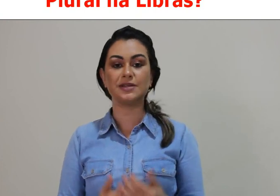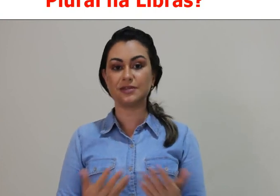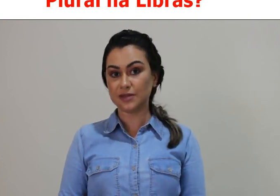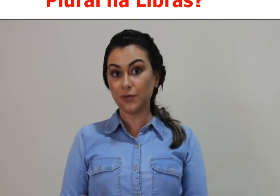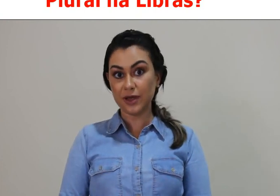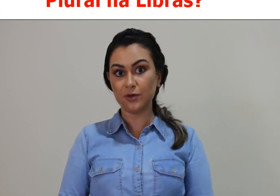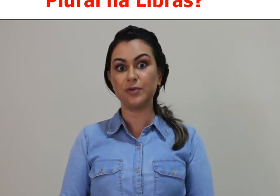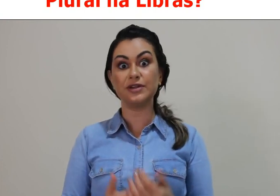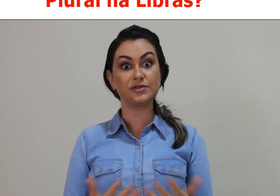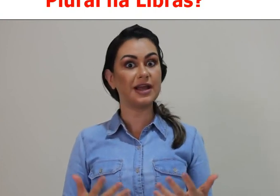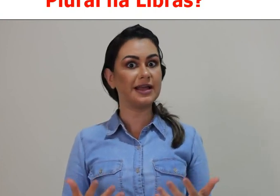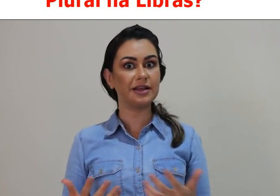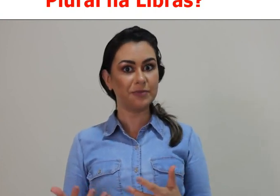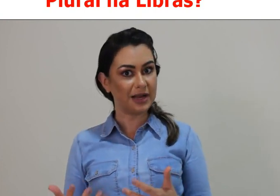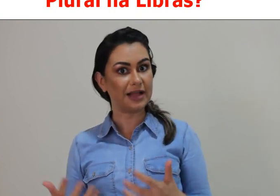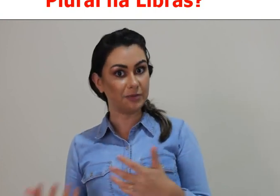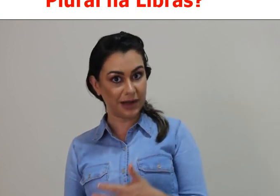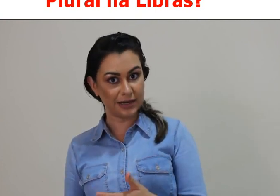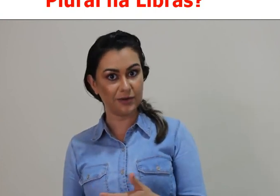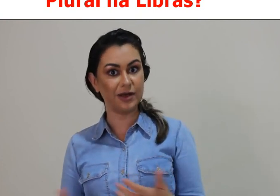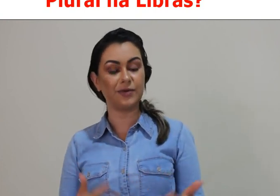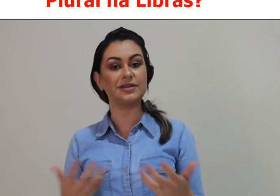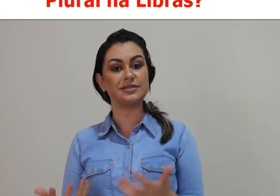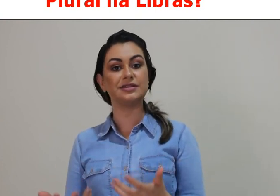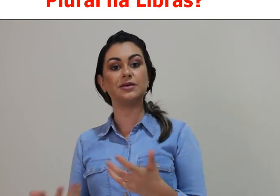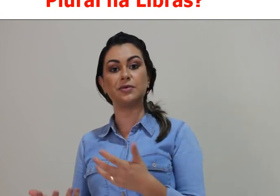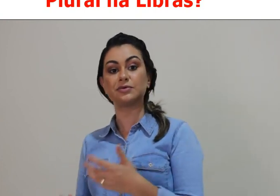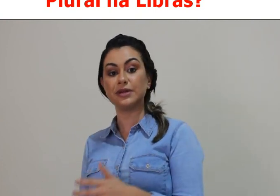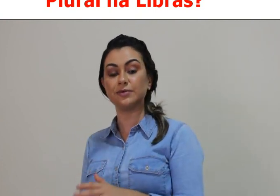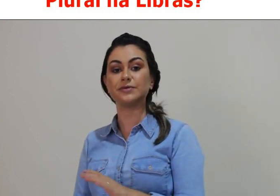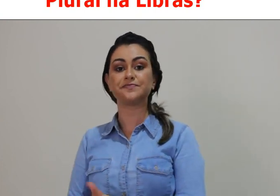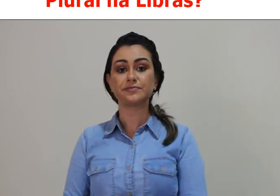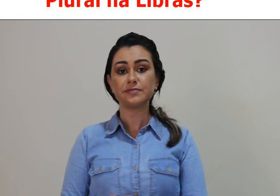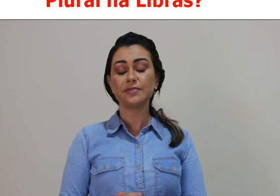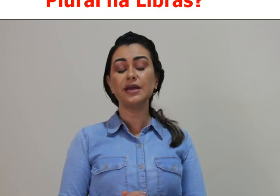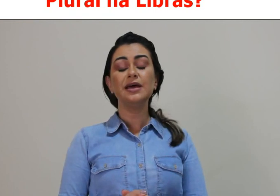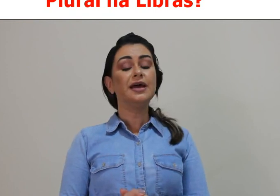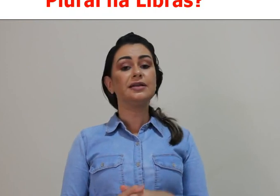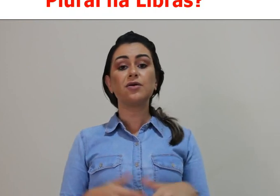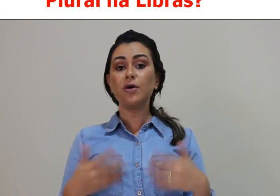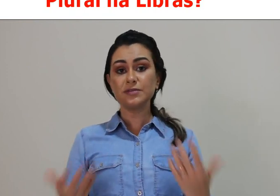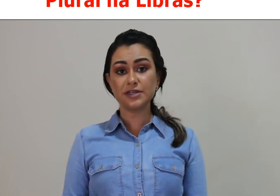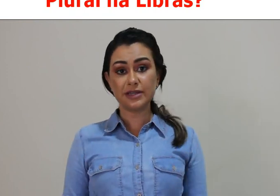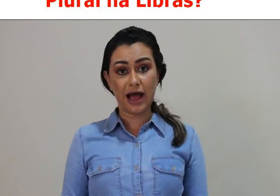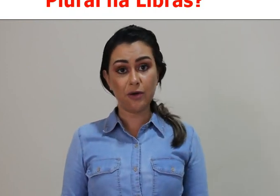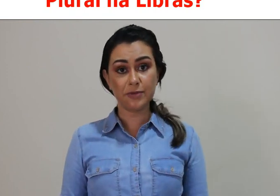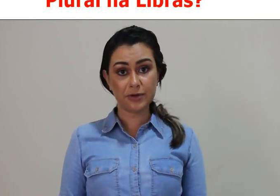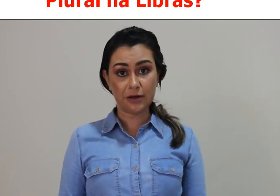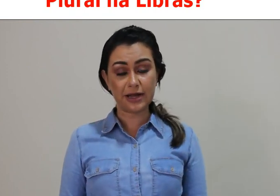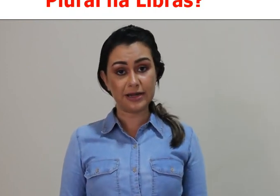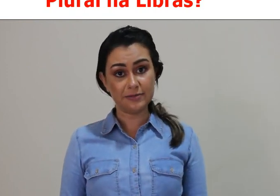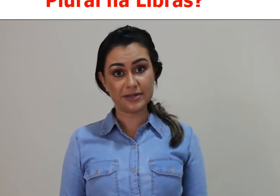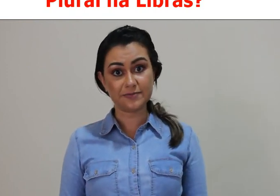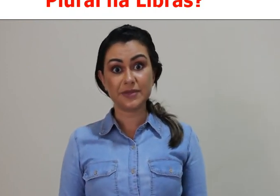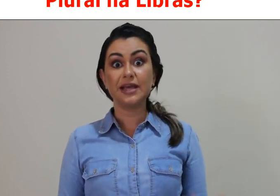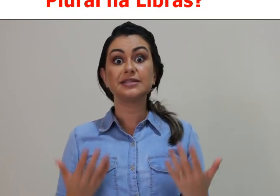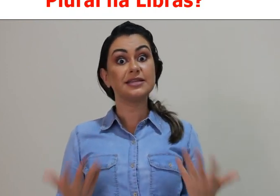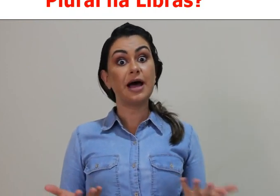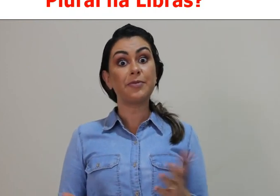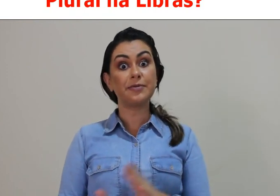mas isso é um erro, por isso que ela é denominada uma língua reconhecida enquanto língua. Então, como se dá o plural na Libras? Se dá por